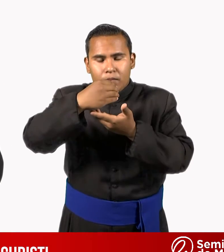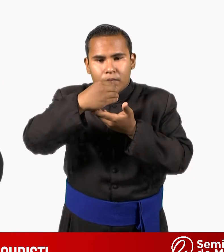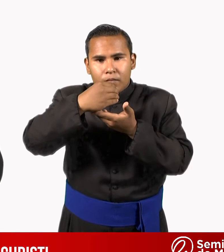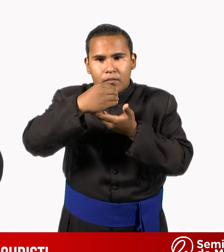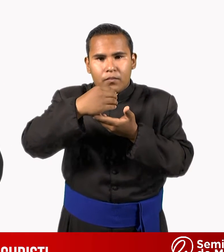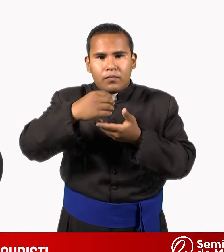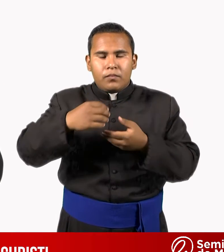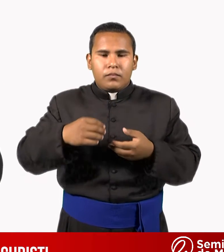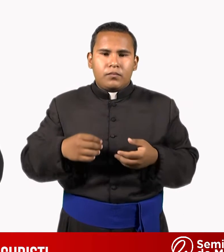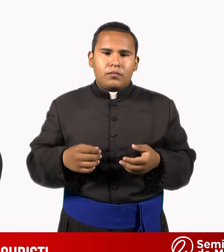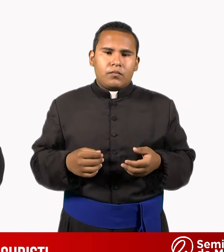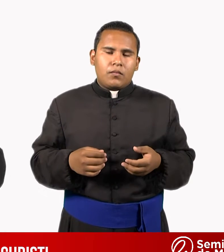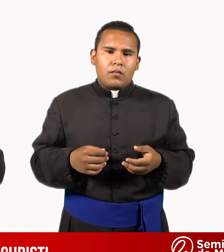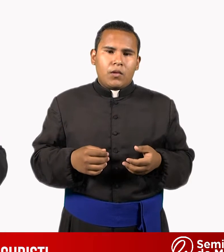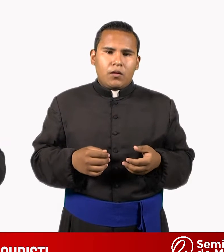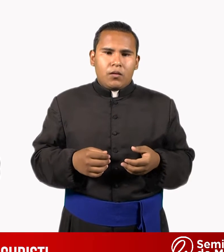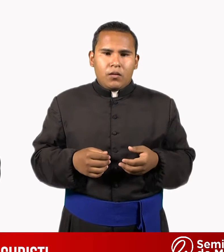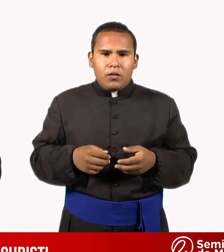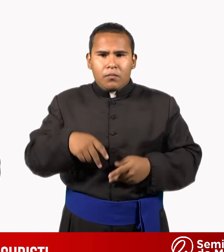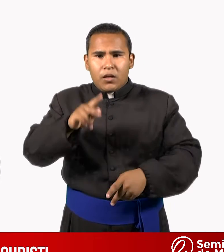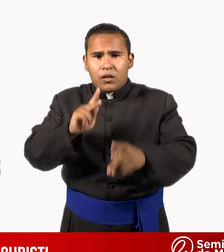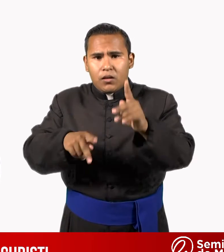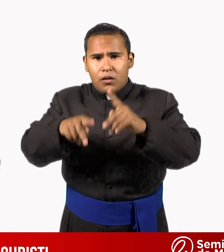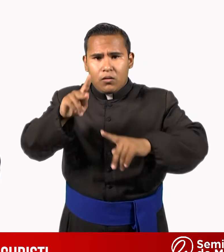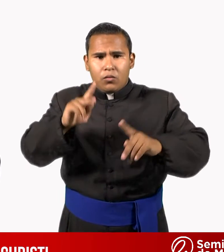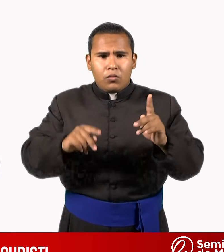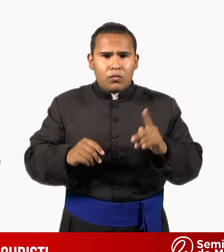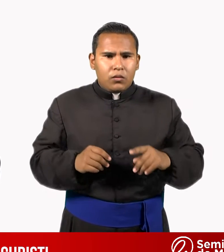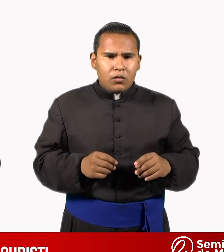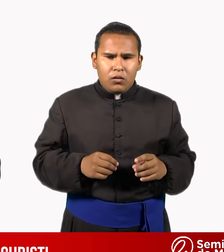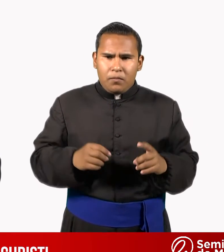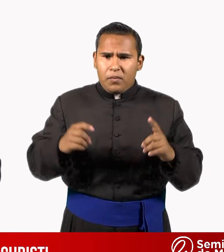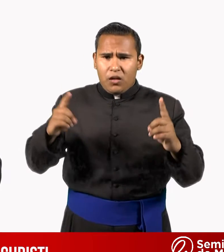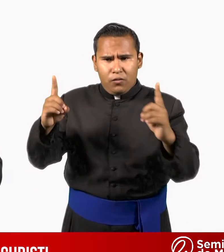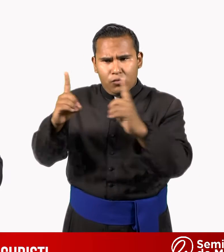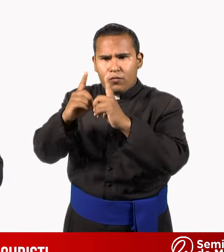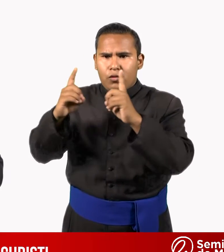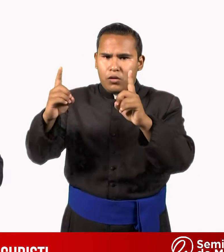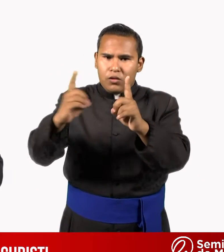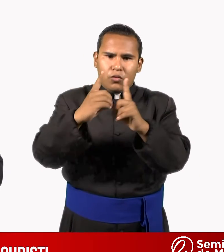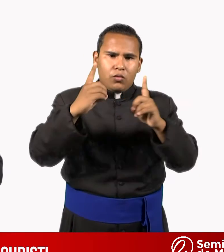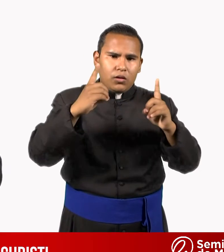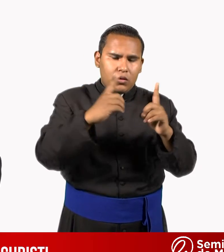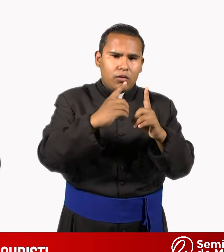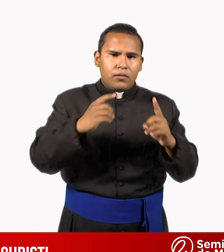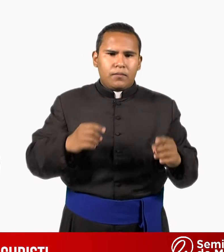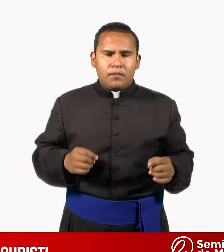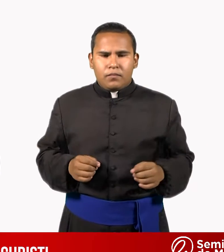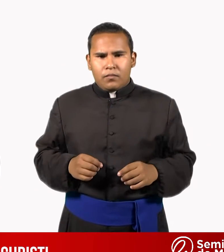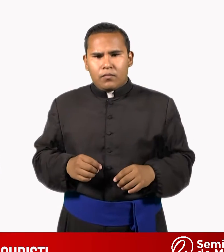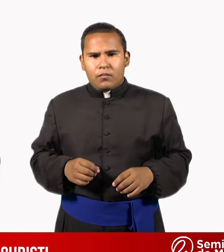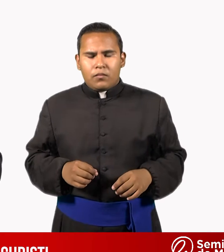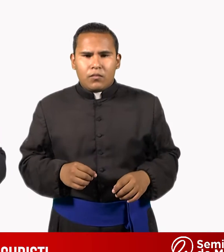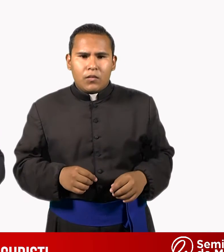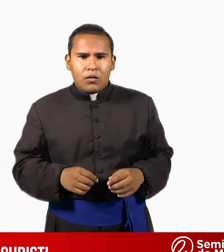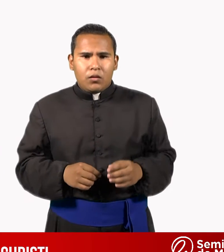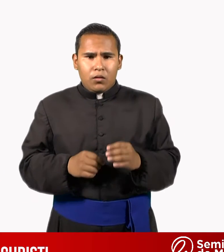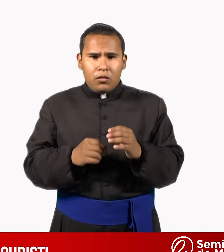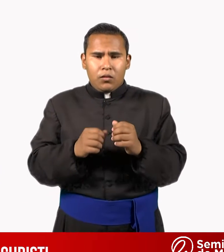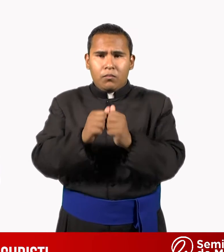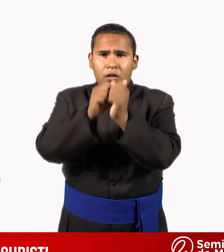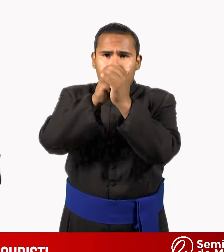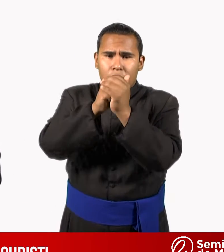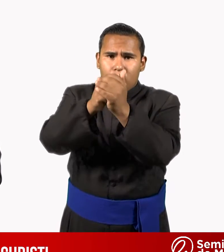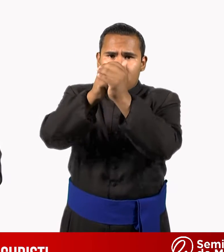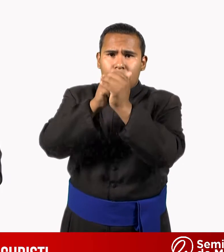implica diálogo, implica confrontación, implica también adoración.